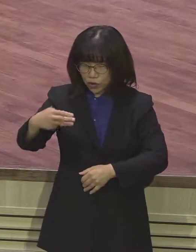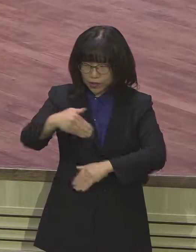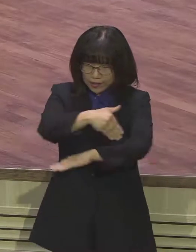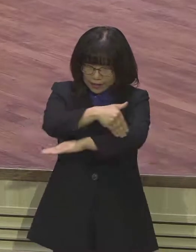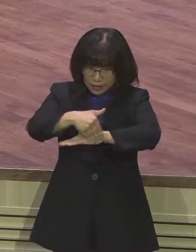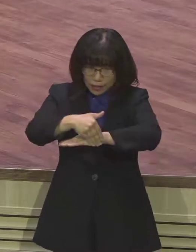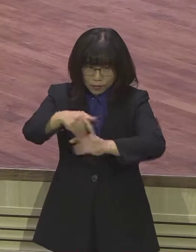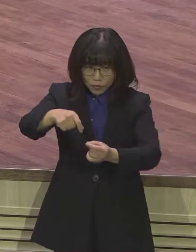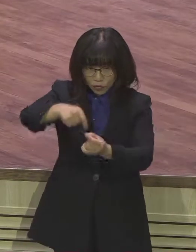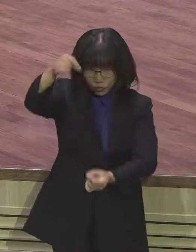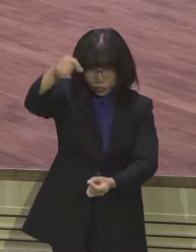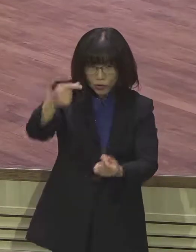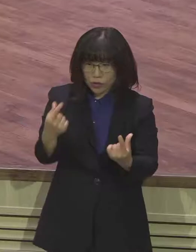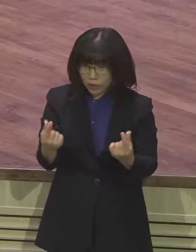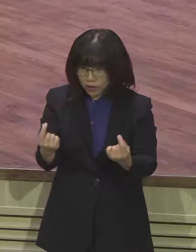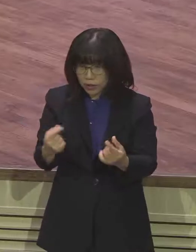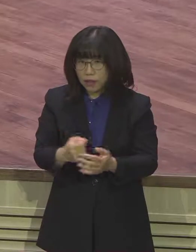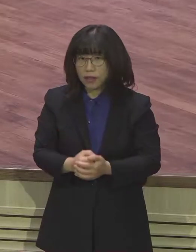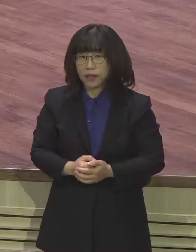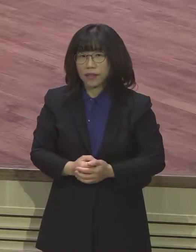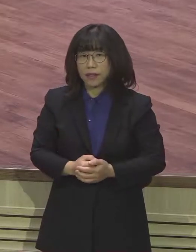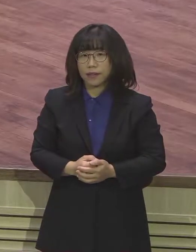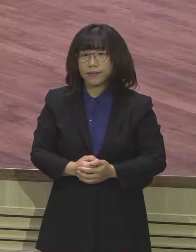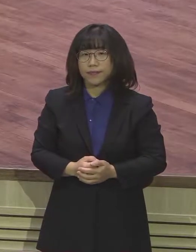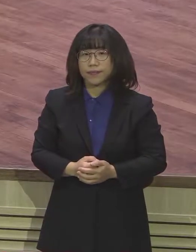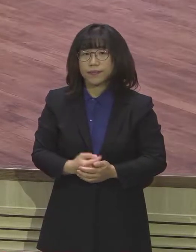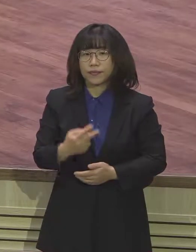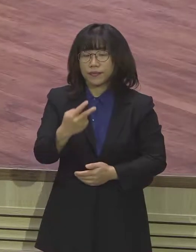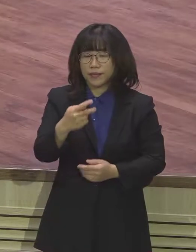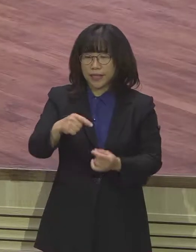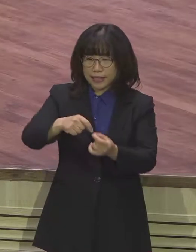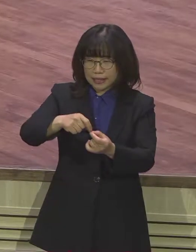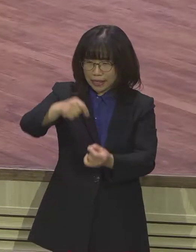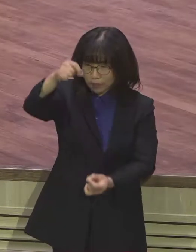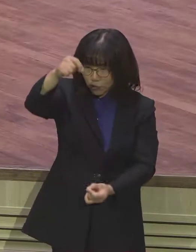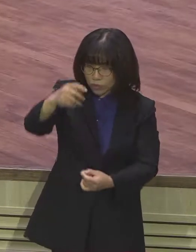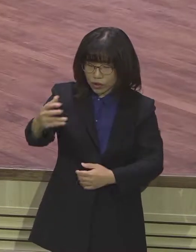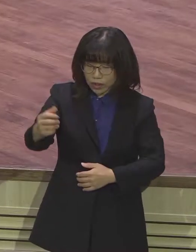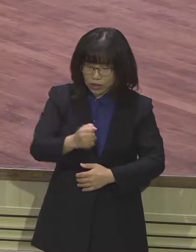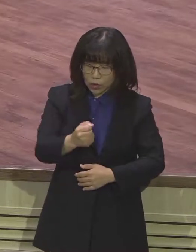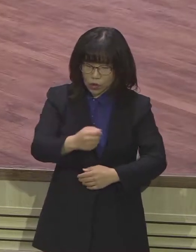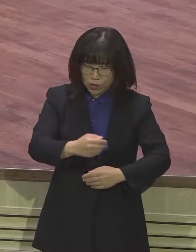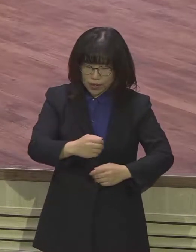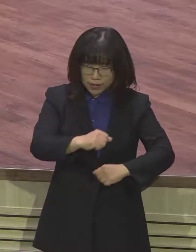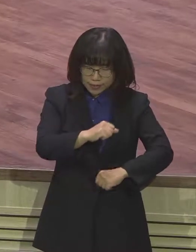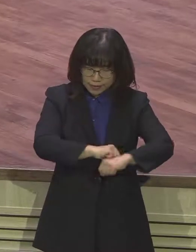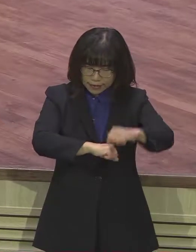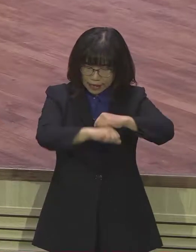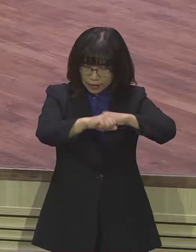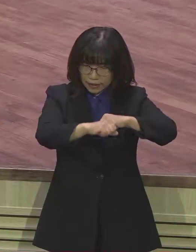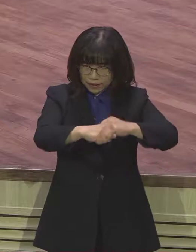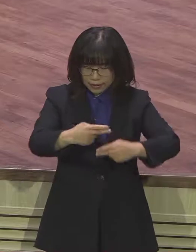보이신 것이 이러하니라 다림줄을 가지고 쌓은 담 곁에 주께서 손에 다림줄을 잡고 섰더니